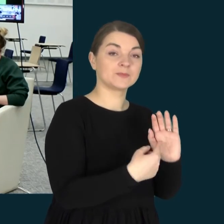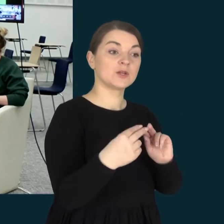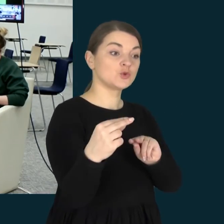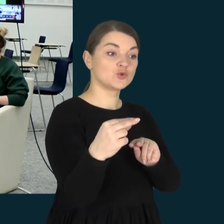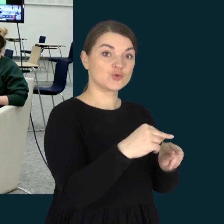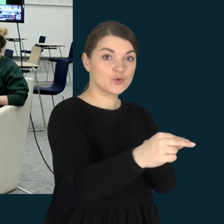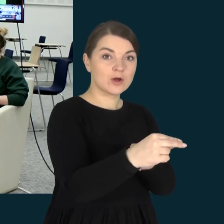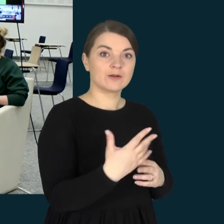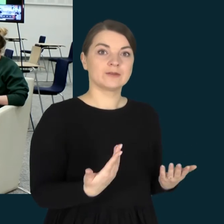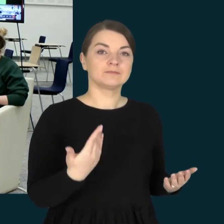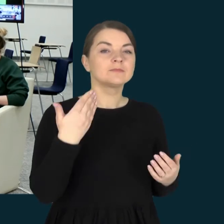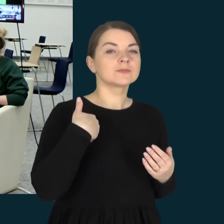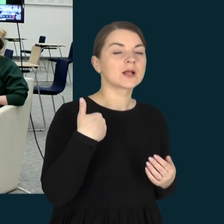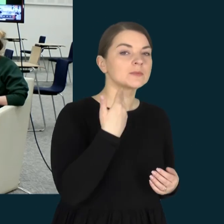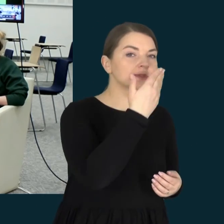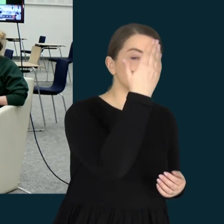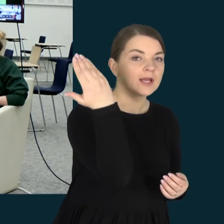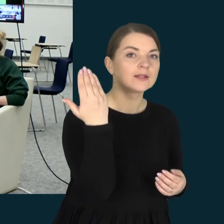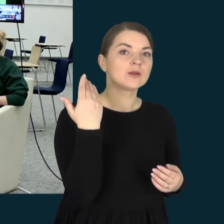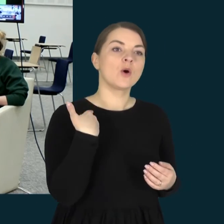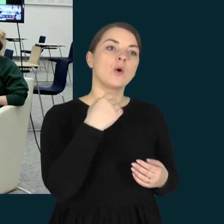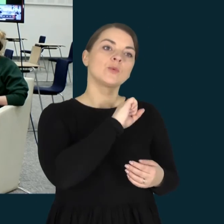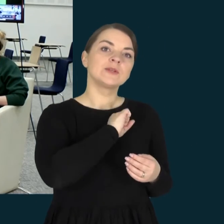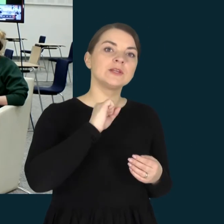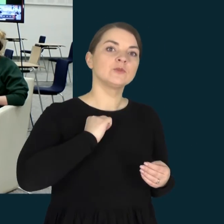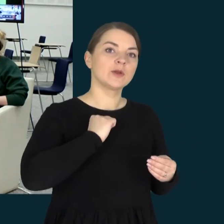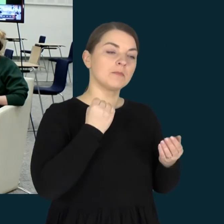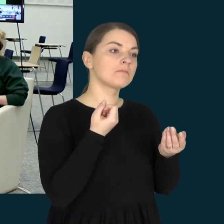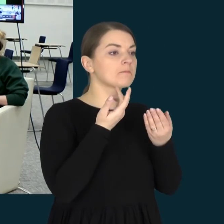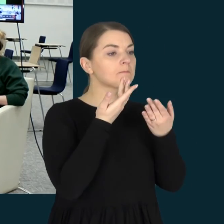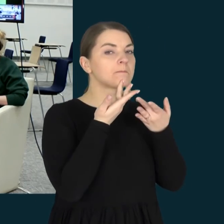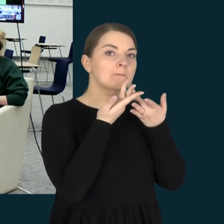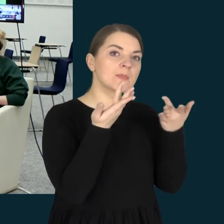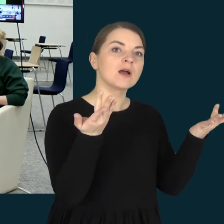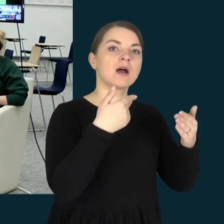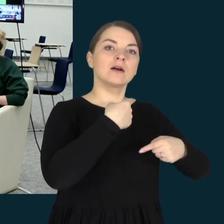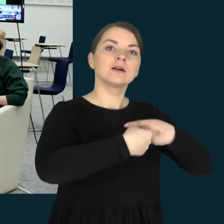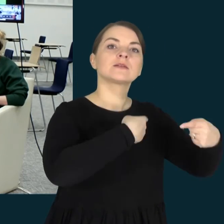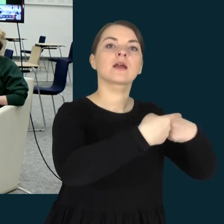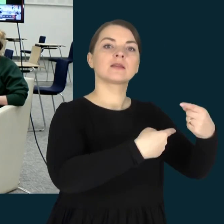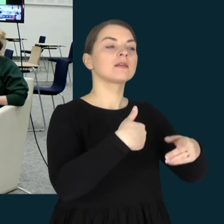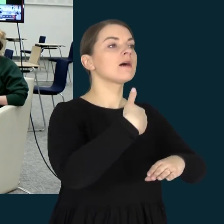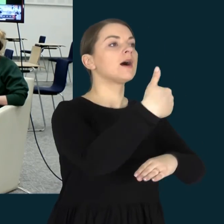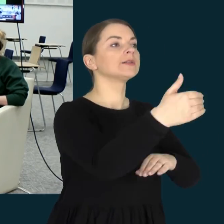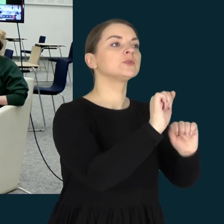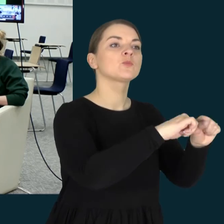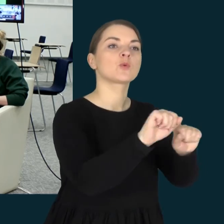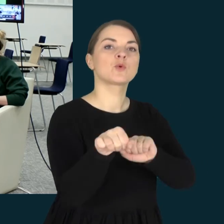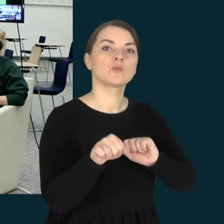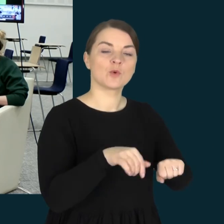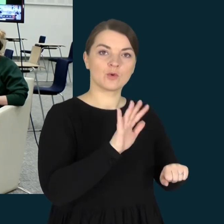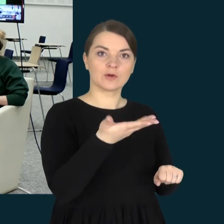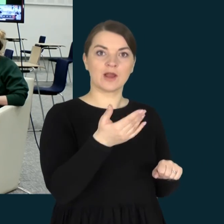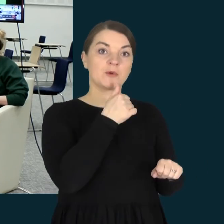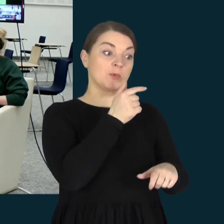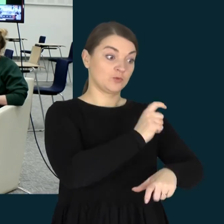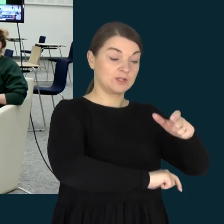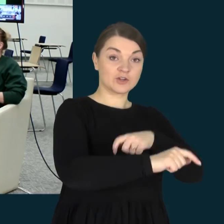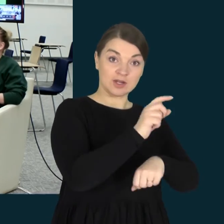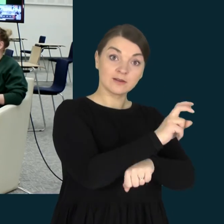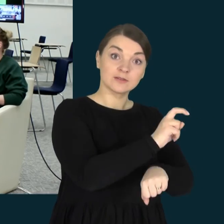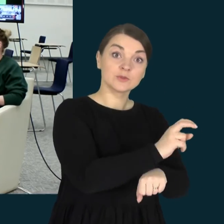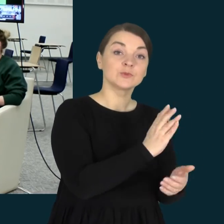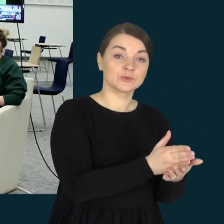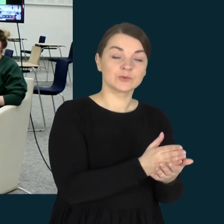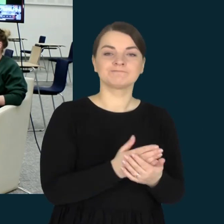Sveiki, ar jūs supažindino gydytojai su vaiko raidos galimybėmis ateitie ir taip pat ar vaikas lanko darželį?